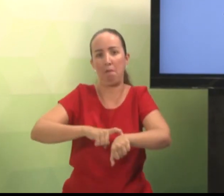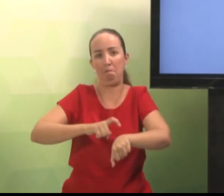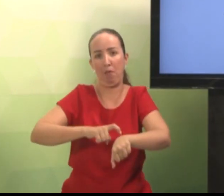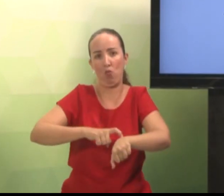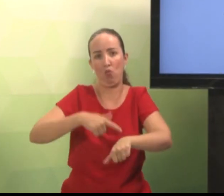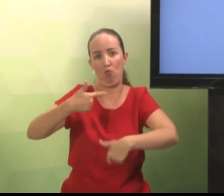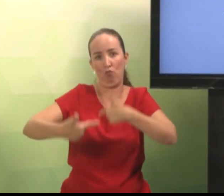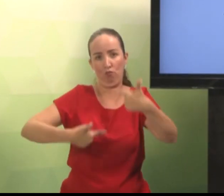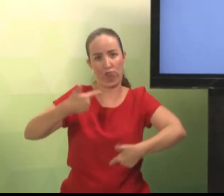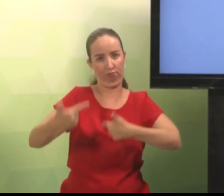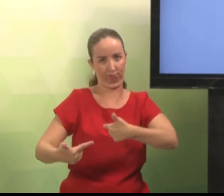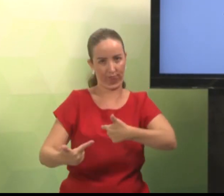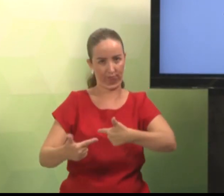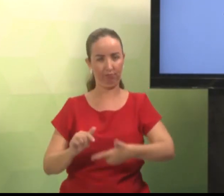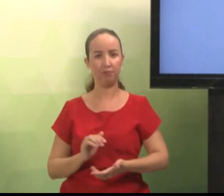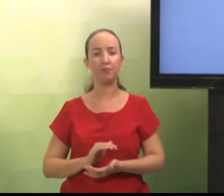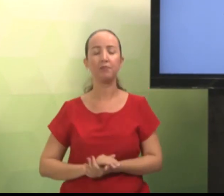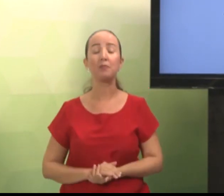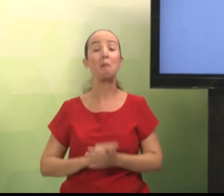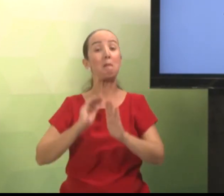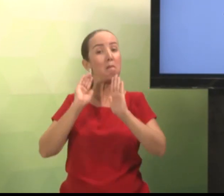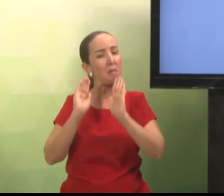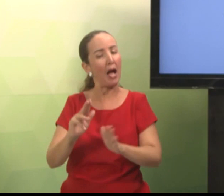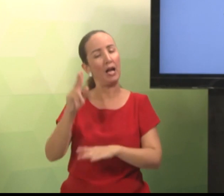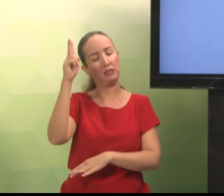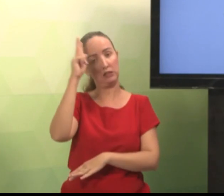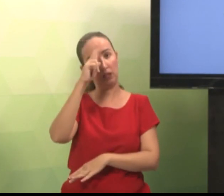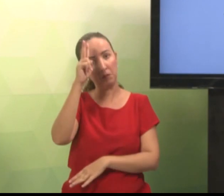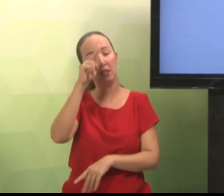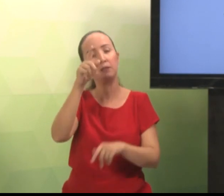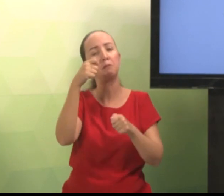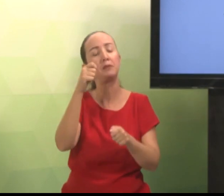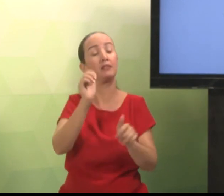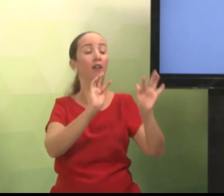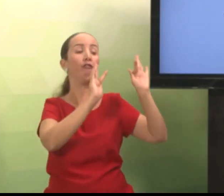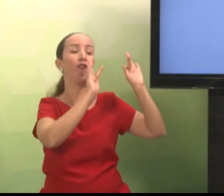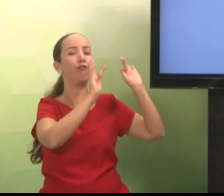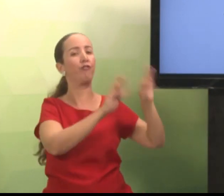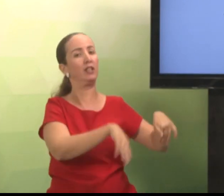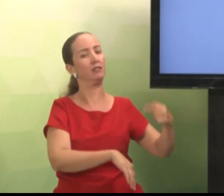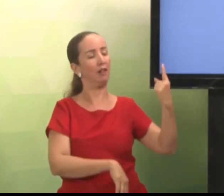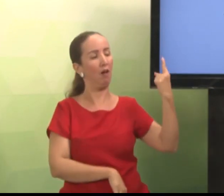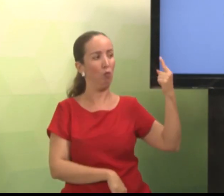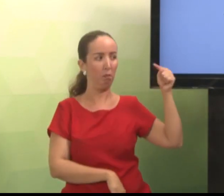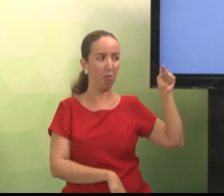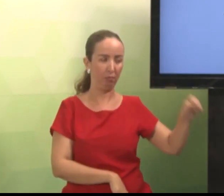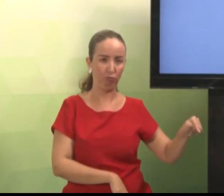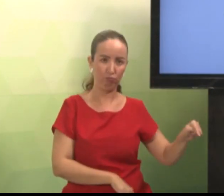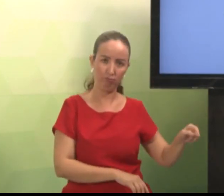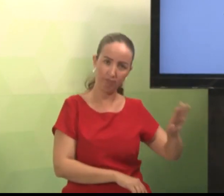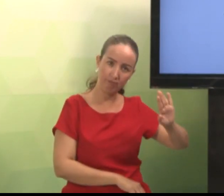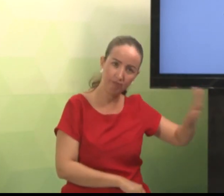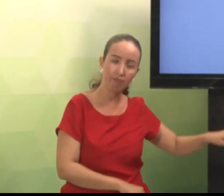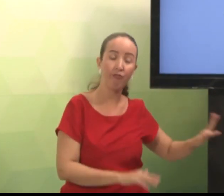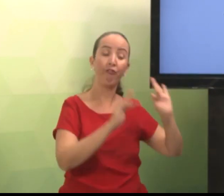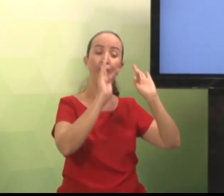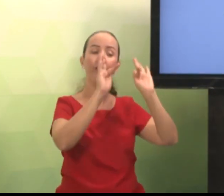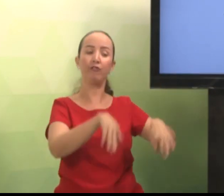acompanhar e organizar o seu tempo. O seu trabalho. Lembre-se que ao final do item